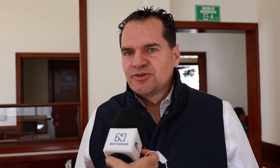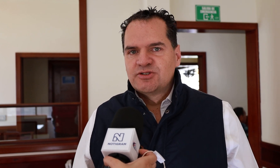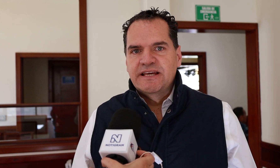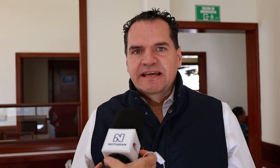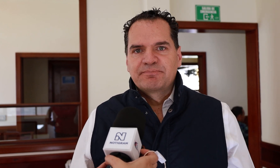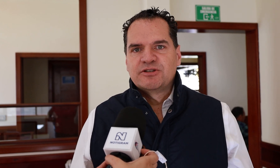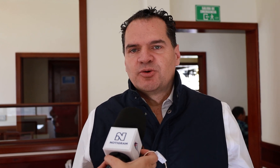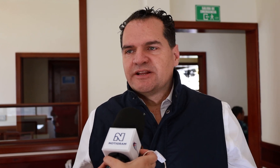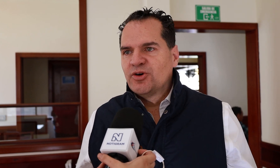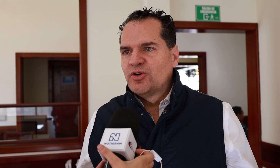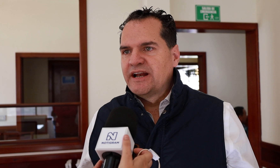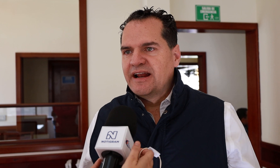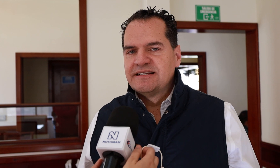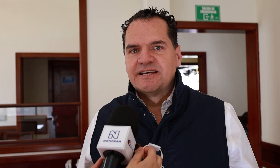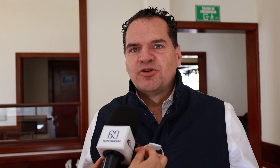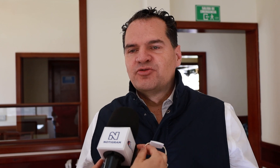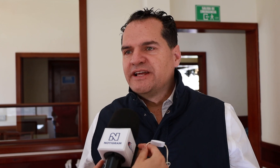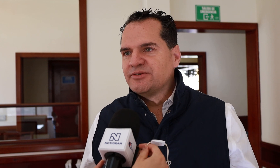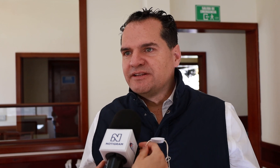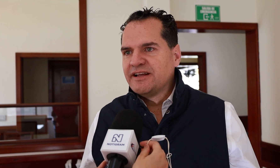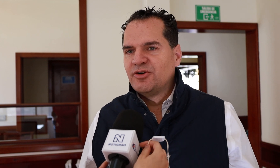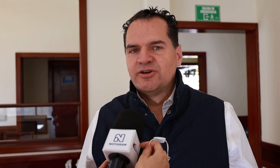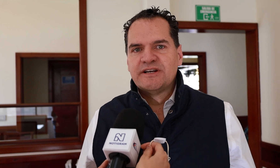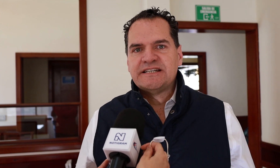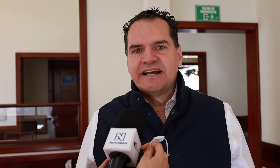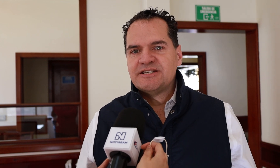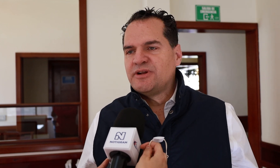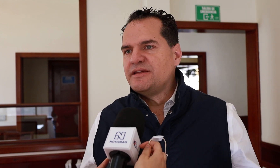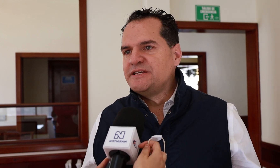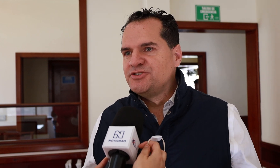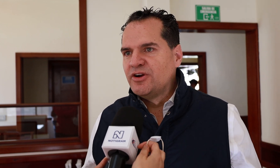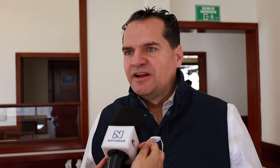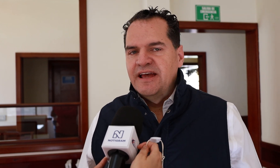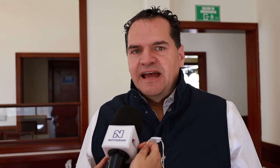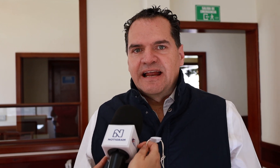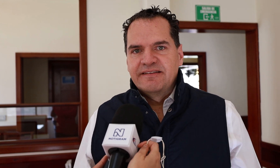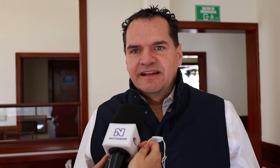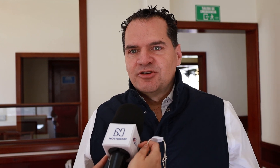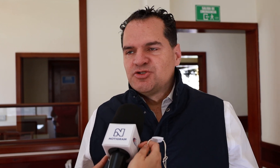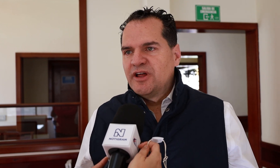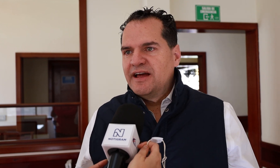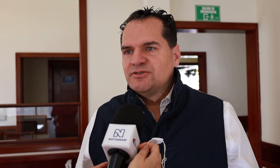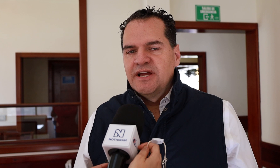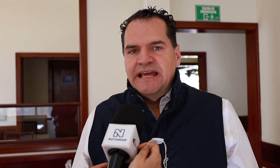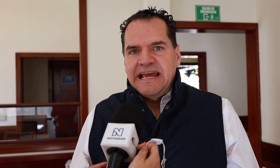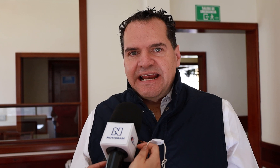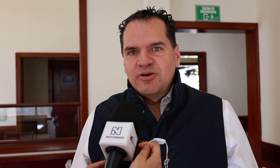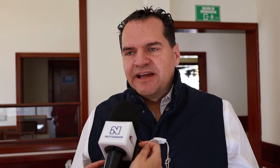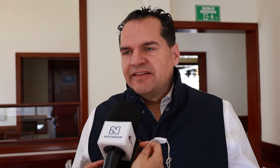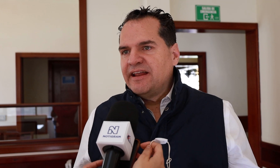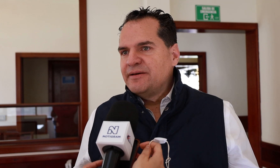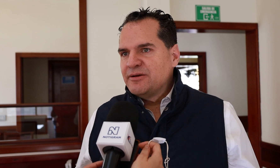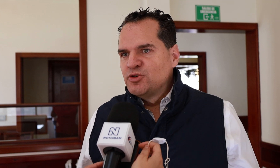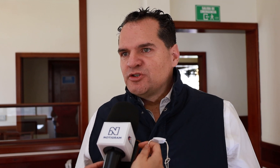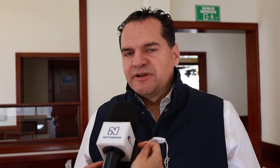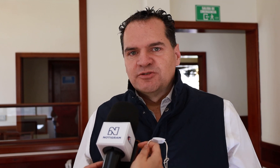candidatos y sobre todo generar este conflicto interno, lo único que se genera es una división a nivel de los ciudadanos, creo